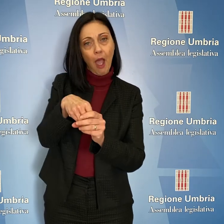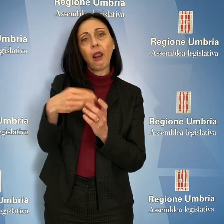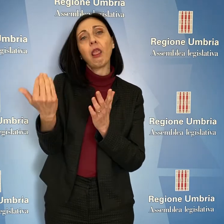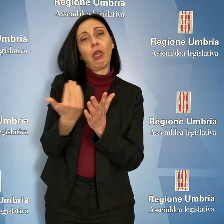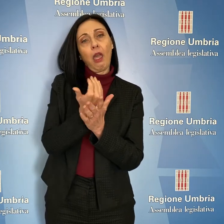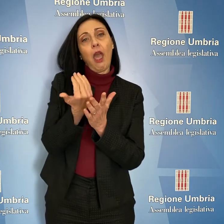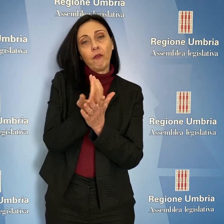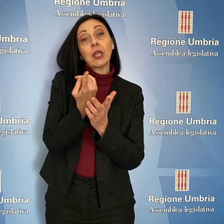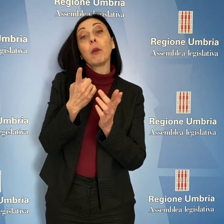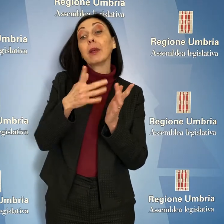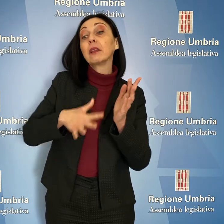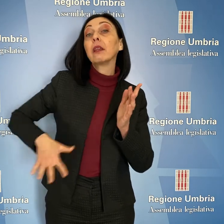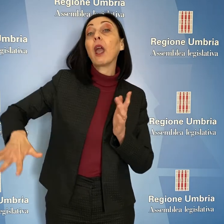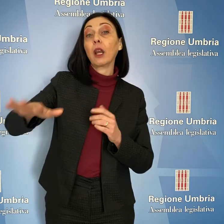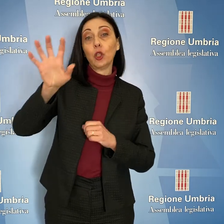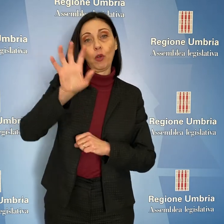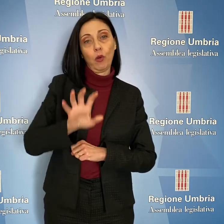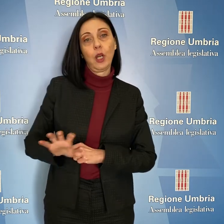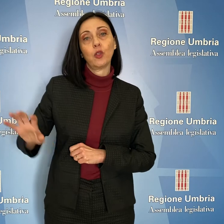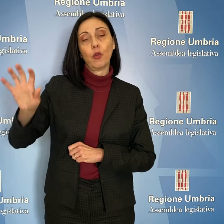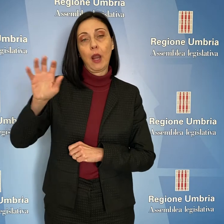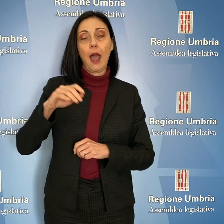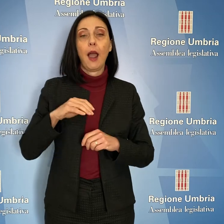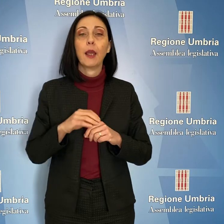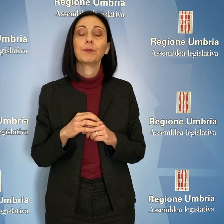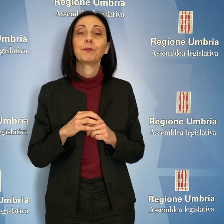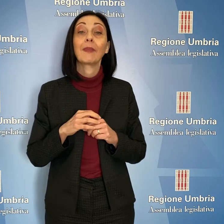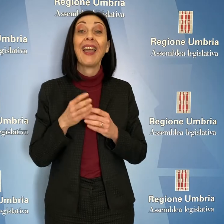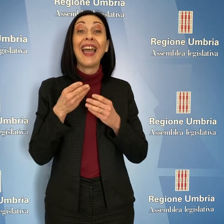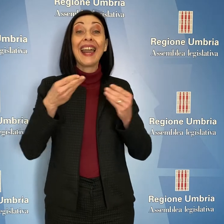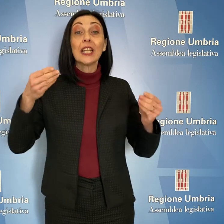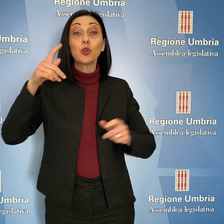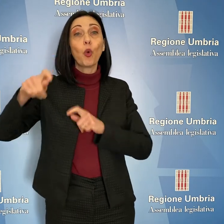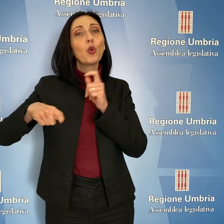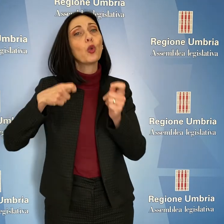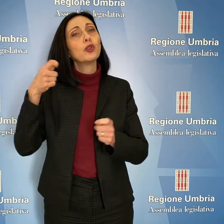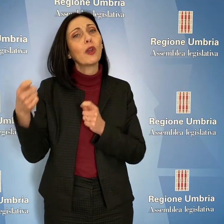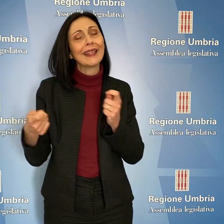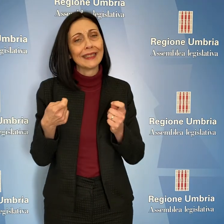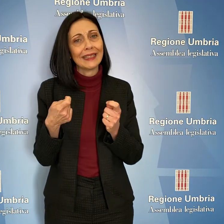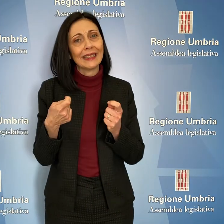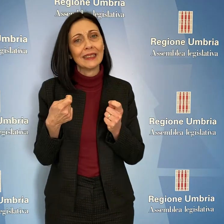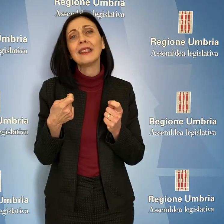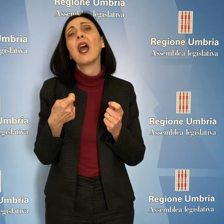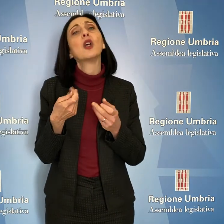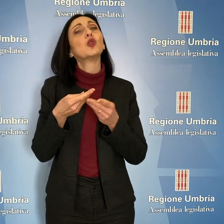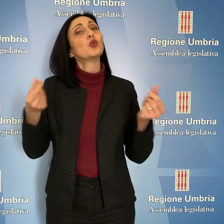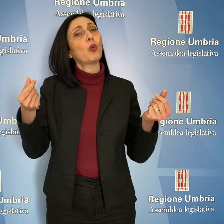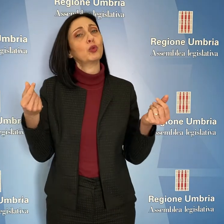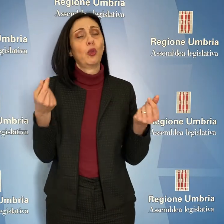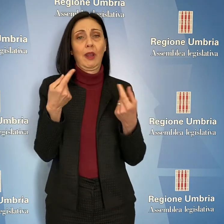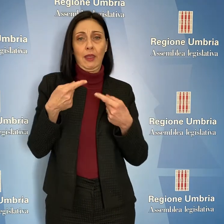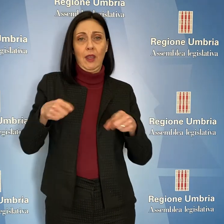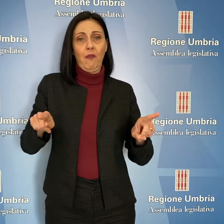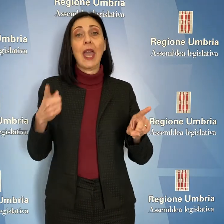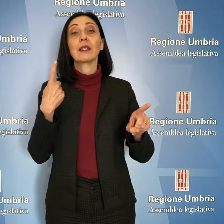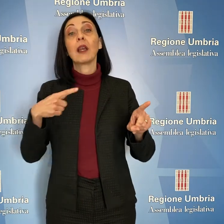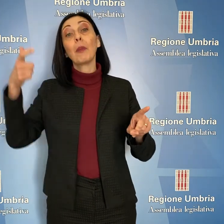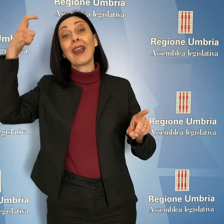il territorio regionale. Differente esito per la risoluzione leghista sul trasferimento dallo Stato alla Regione